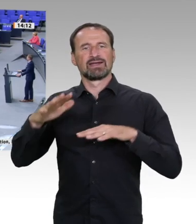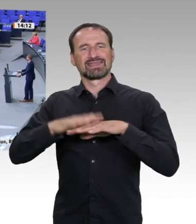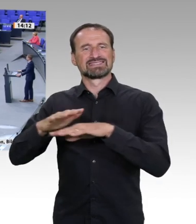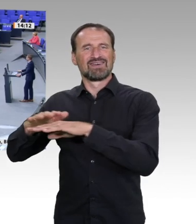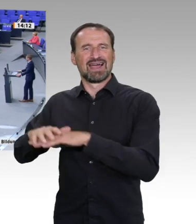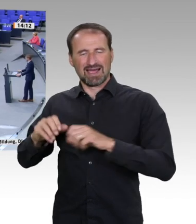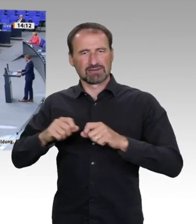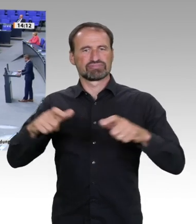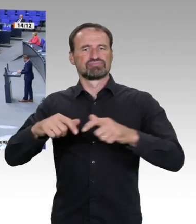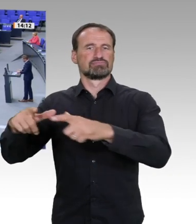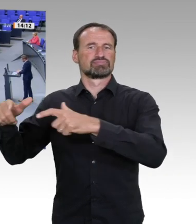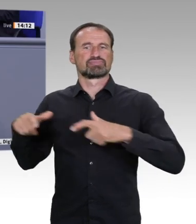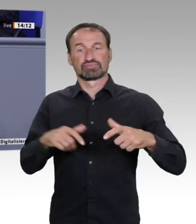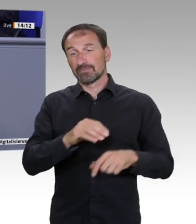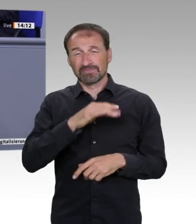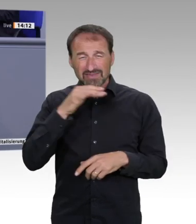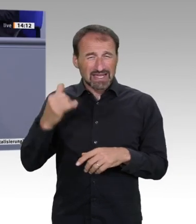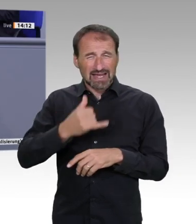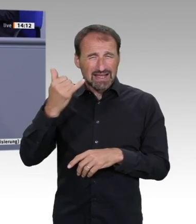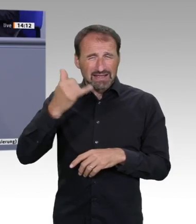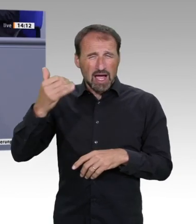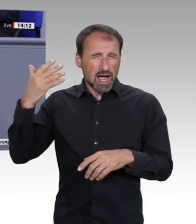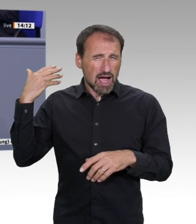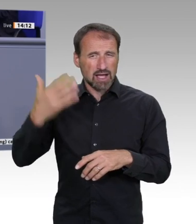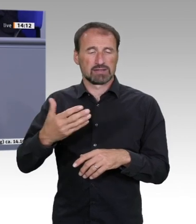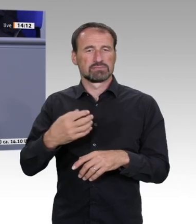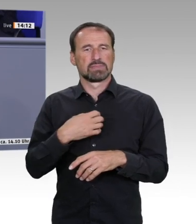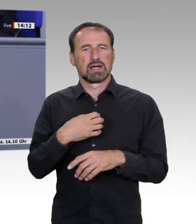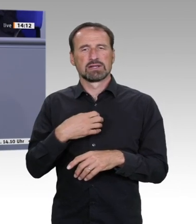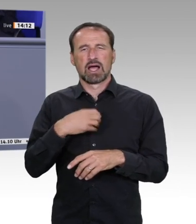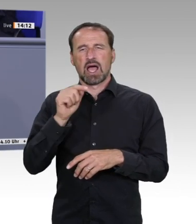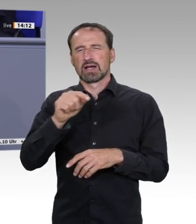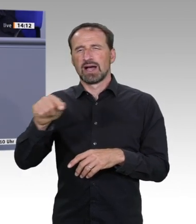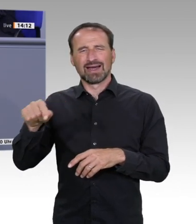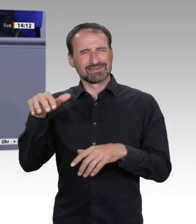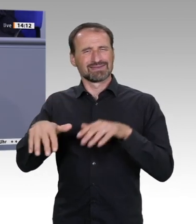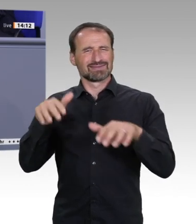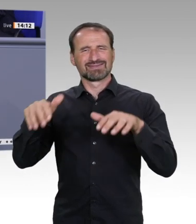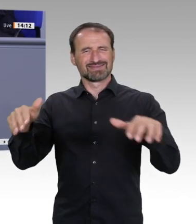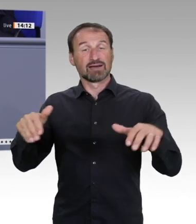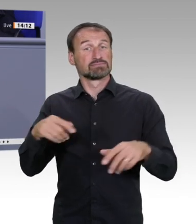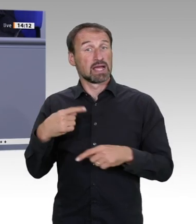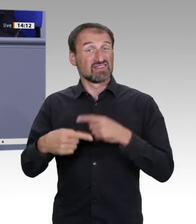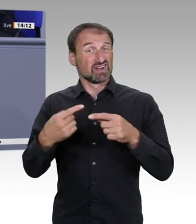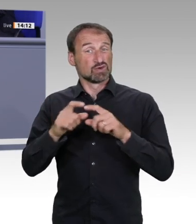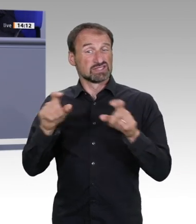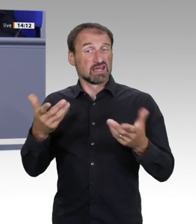Ich möchte aber auch, liebe Kolleginnen und Kollegen, dieses Thema Klimawandel ansprechen, das immer wieder in dieser Debatte genannt